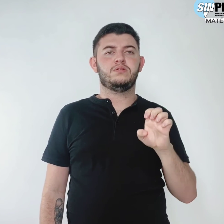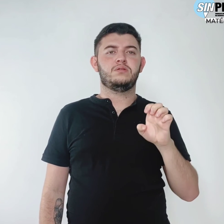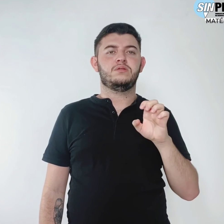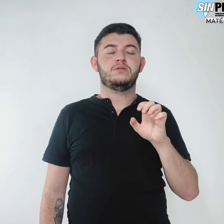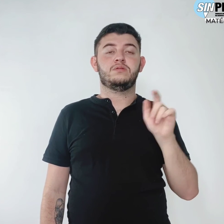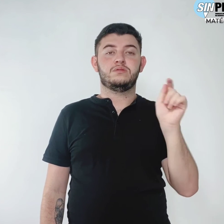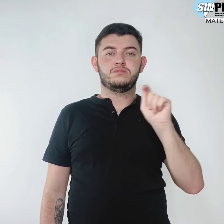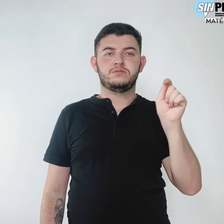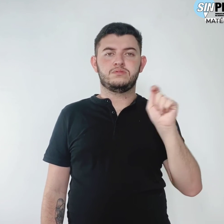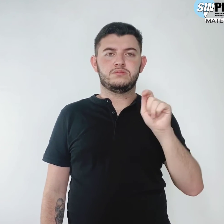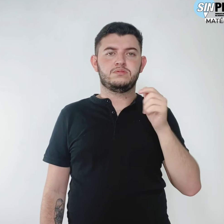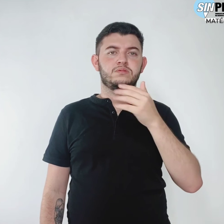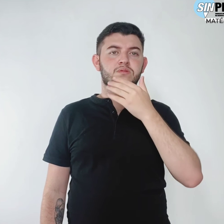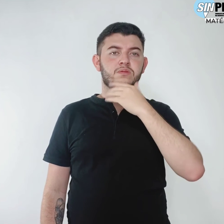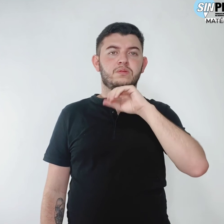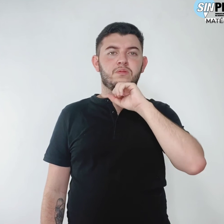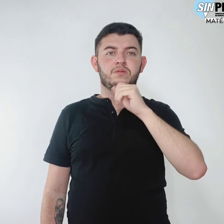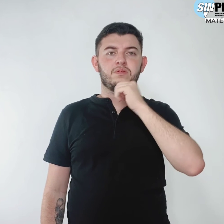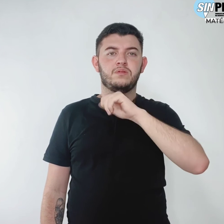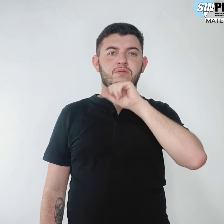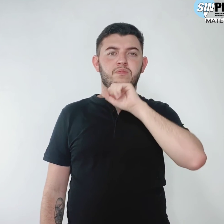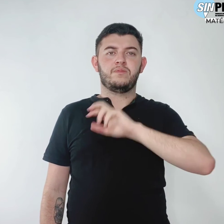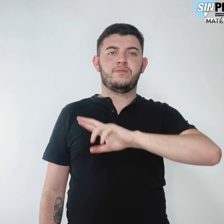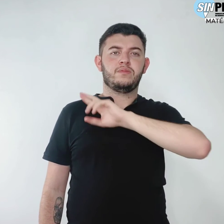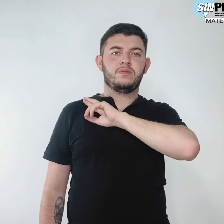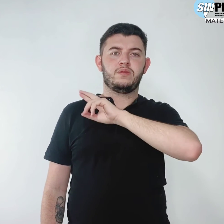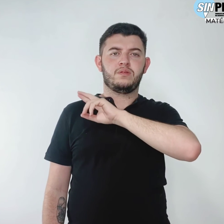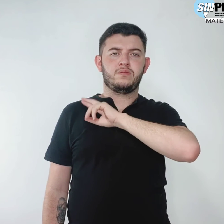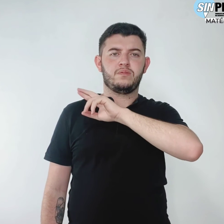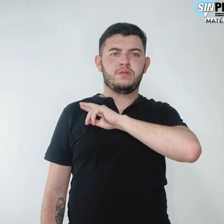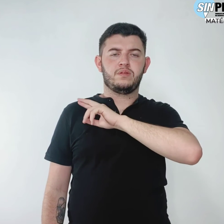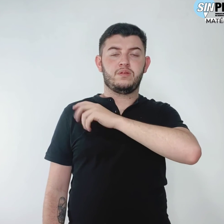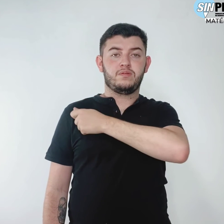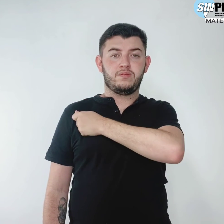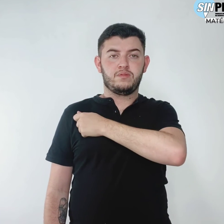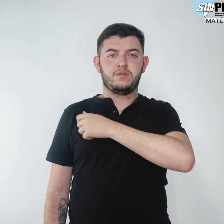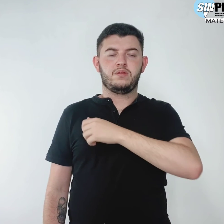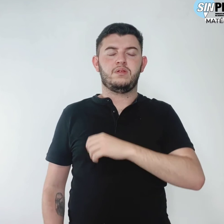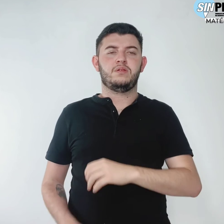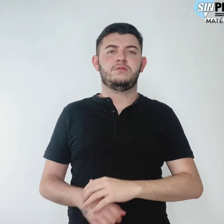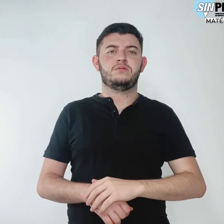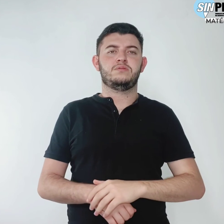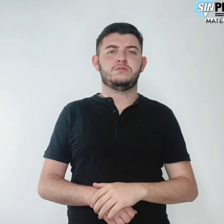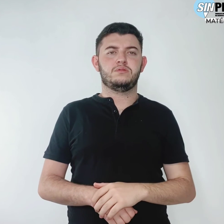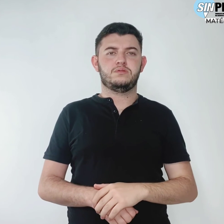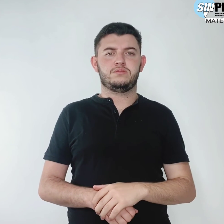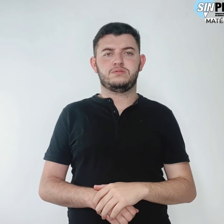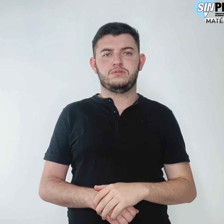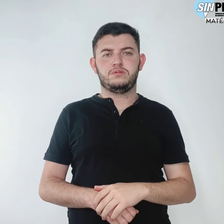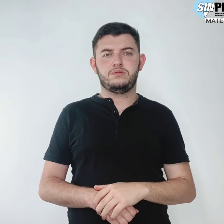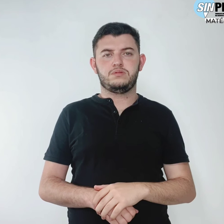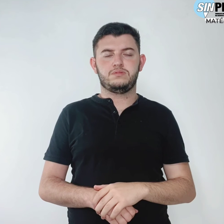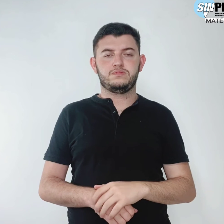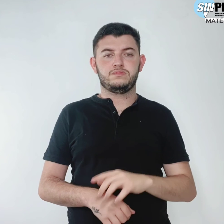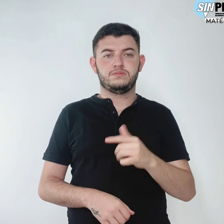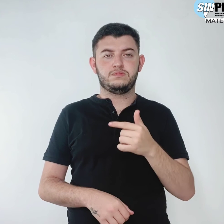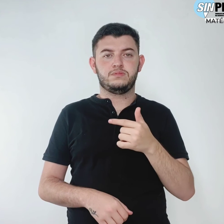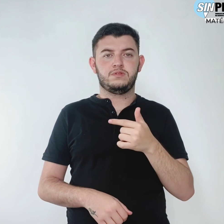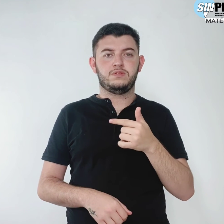Associação de Pais, Mães, Responsáveis pelos Estudantes. Dia 29 de